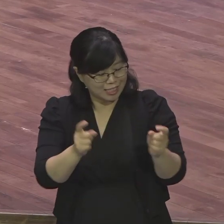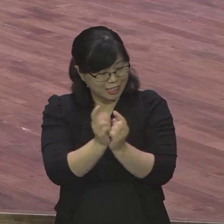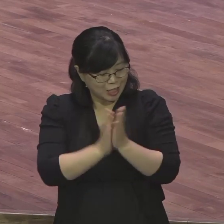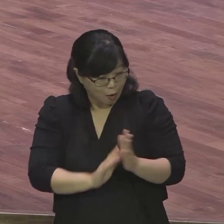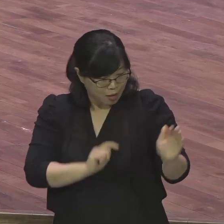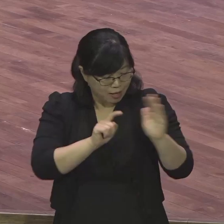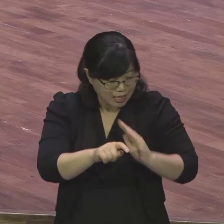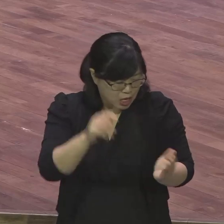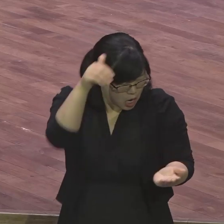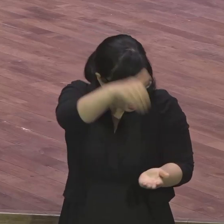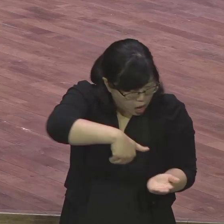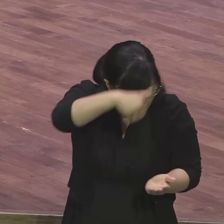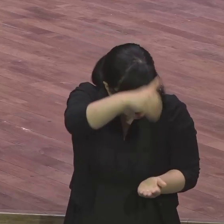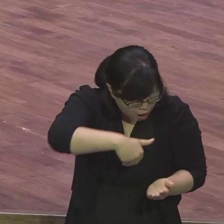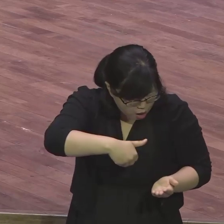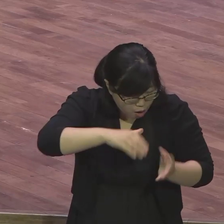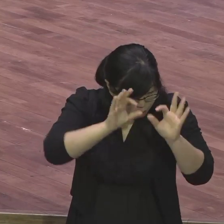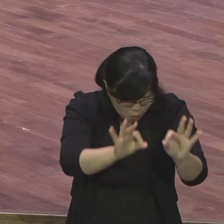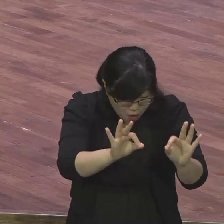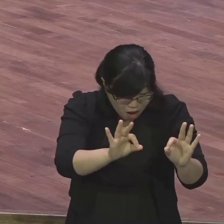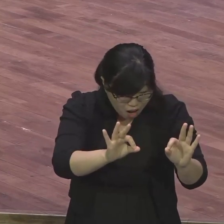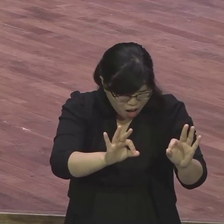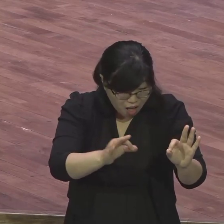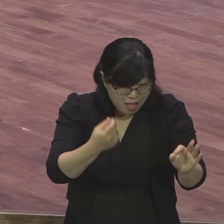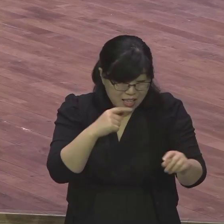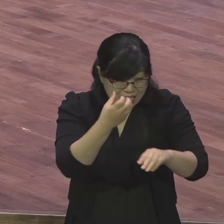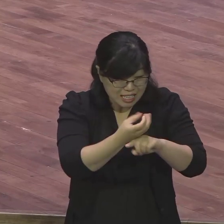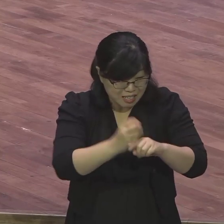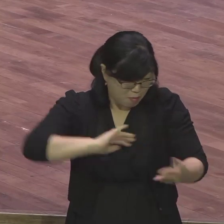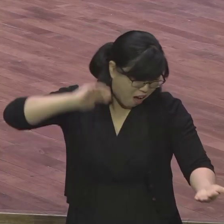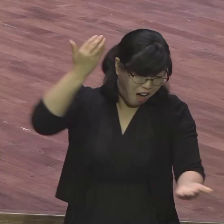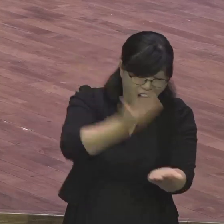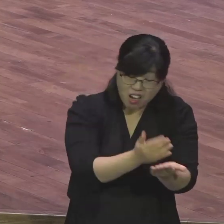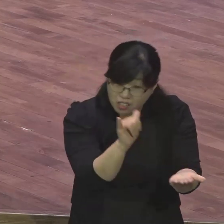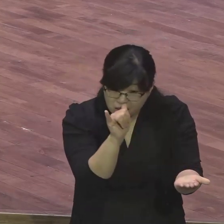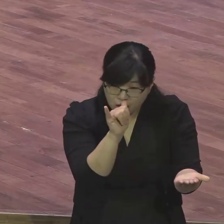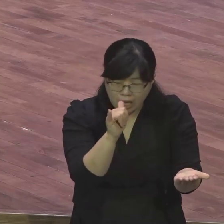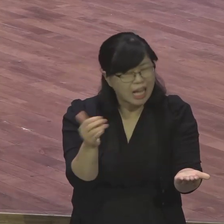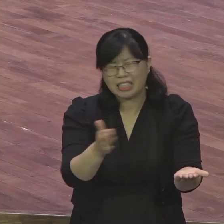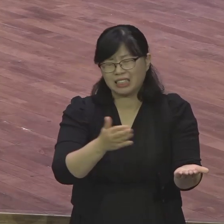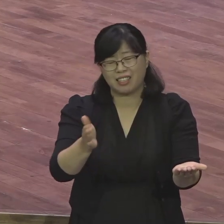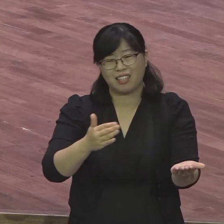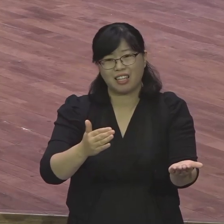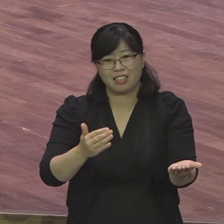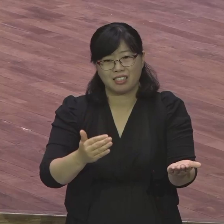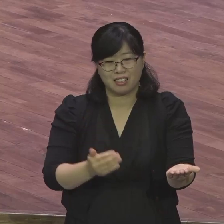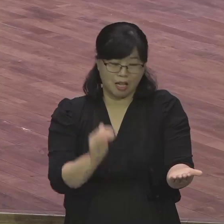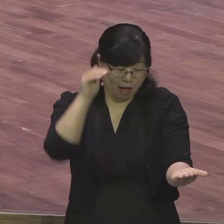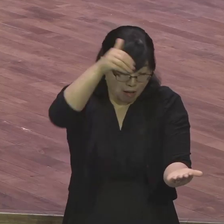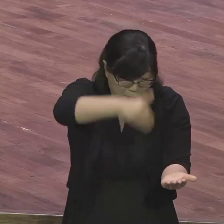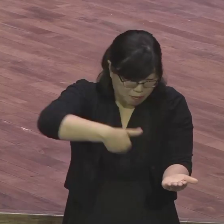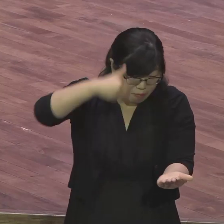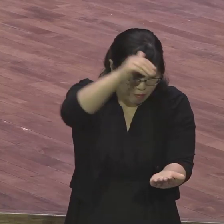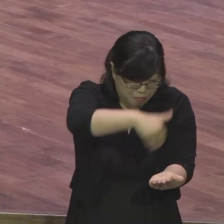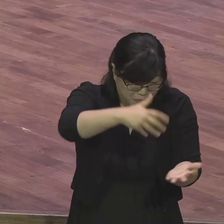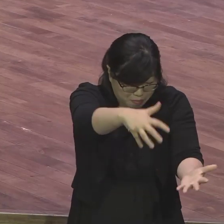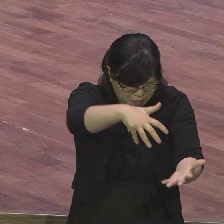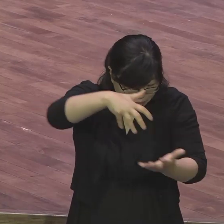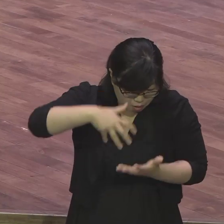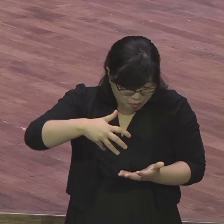아니에요. 흑돌이 대부분이에요. 그 속에 조금씩 조금씩 그 돌에 붙어있는 그